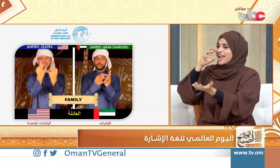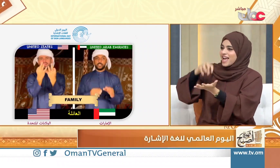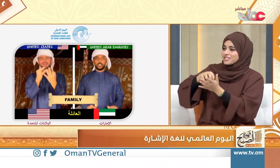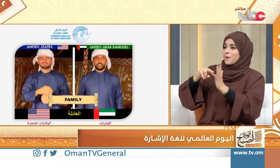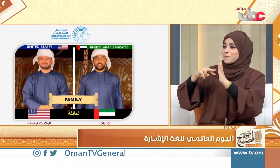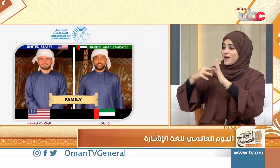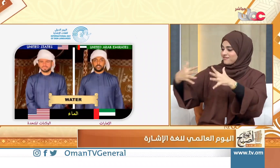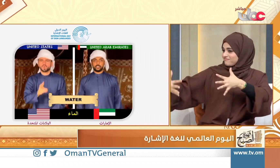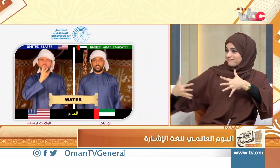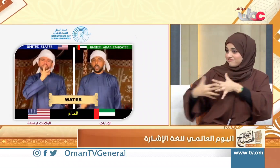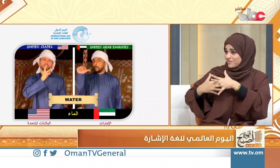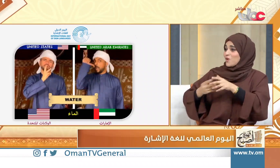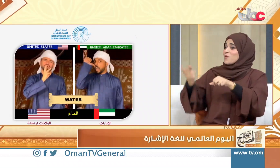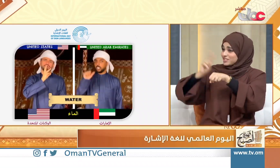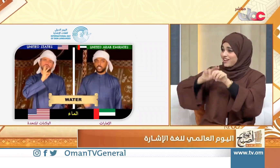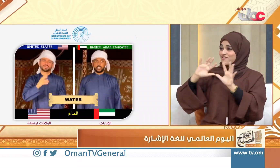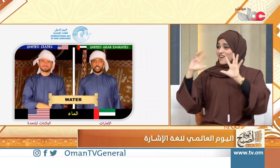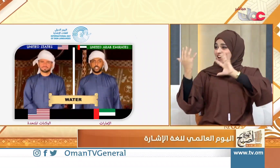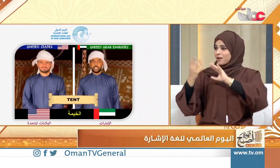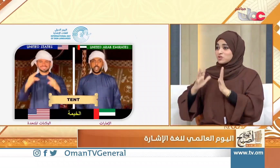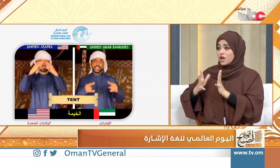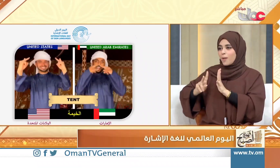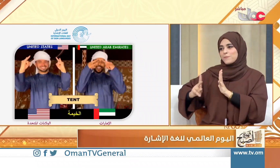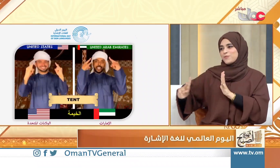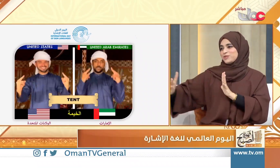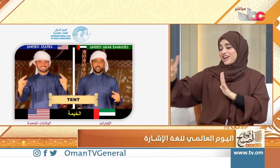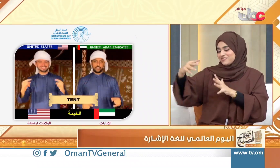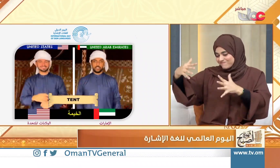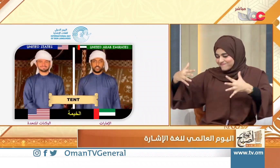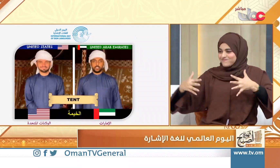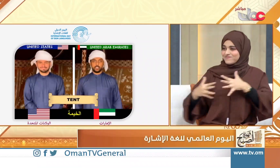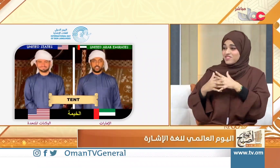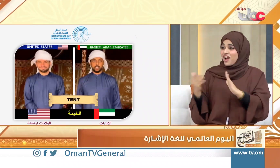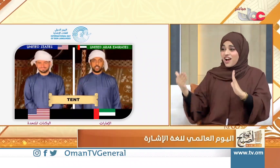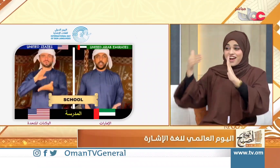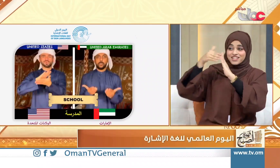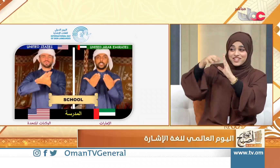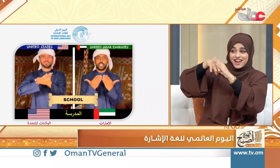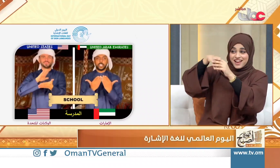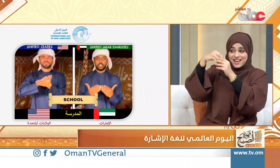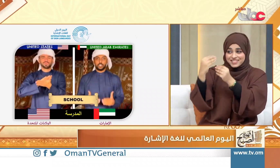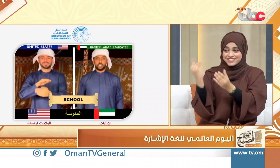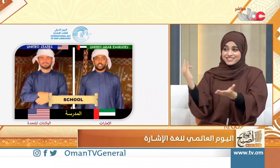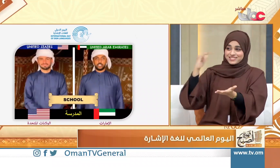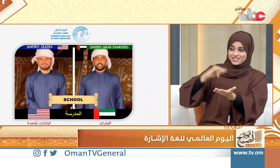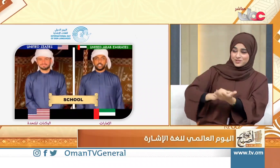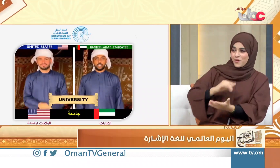المؤتمر الخاص بذوي الإعاقة السمعية واكتسبوا عدد من اللغات أو الإشارات